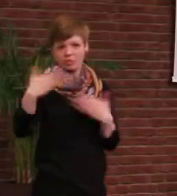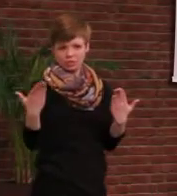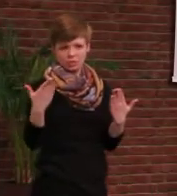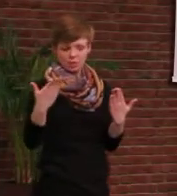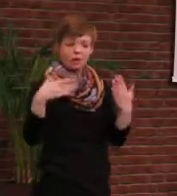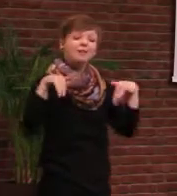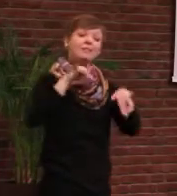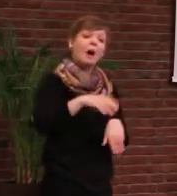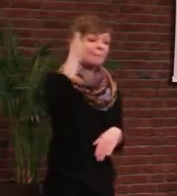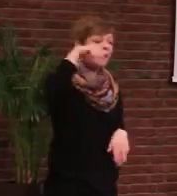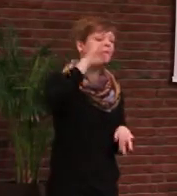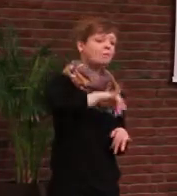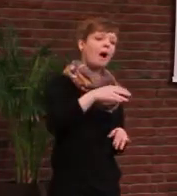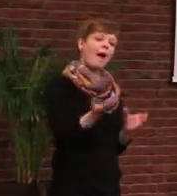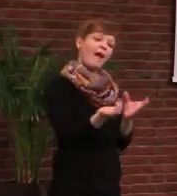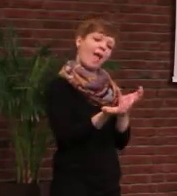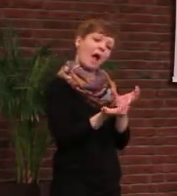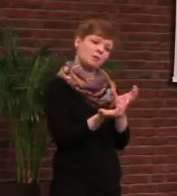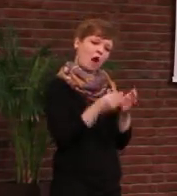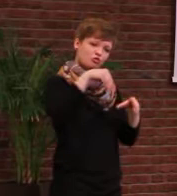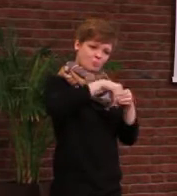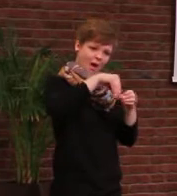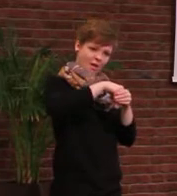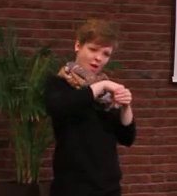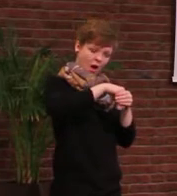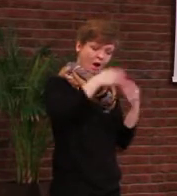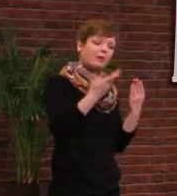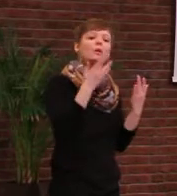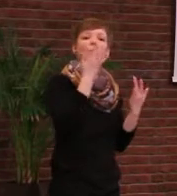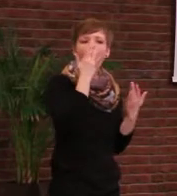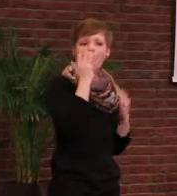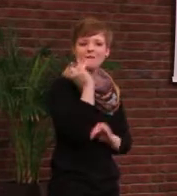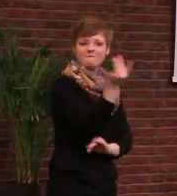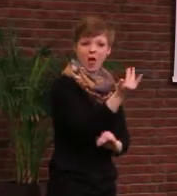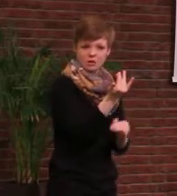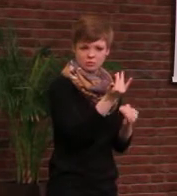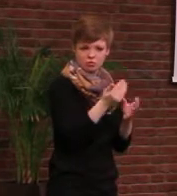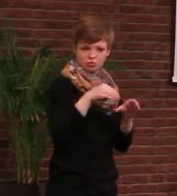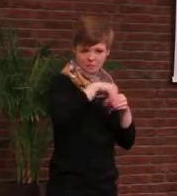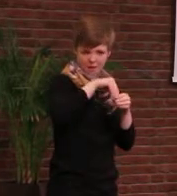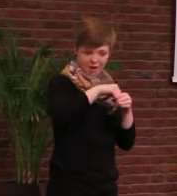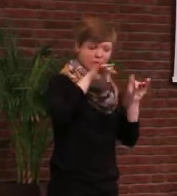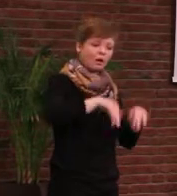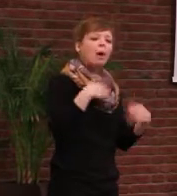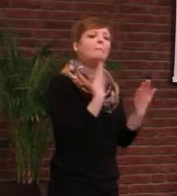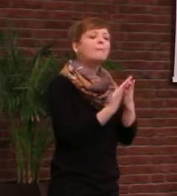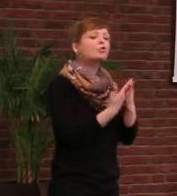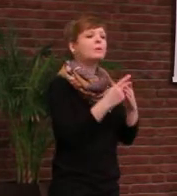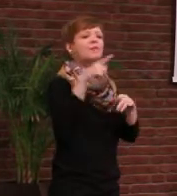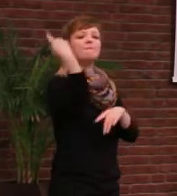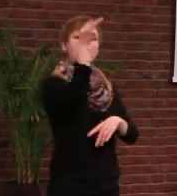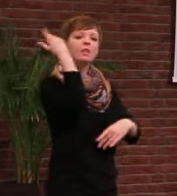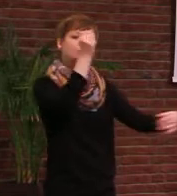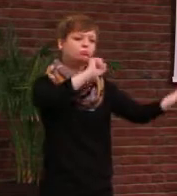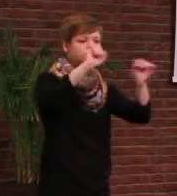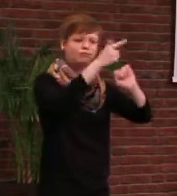Grunewaldspeicher mit 10 Prozent des Grunewaldspeichers würde ausreichen, auch eine mehrwöchige Windflaute in Berlin und